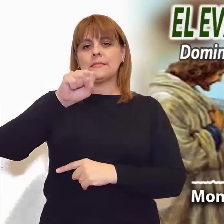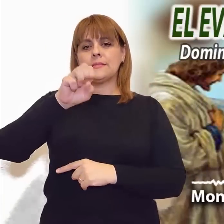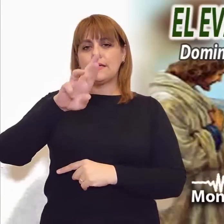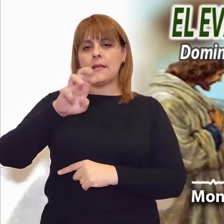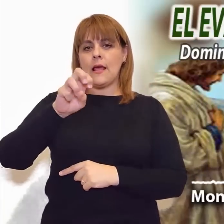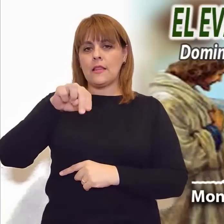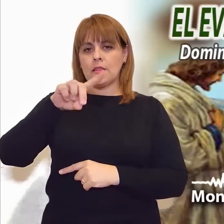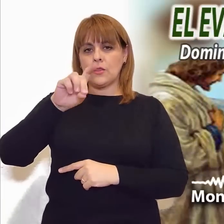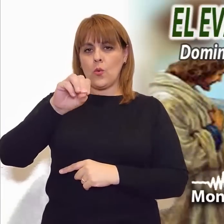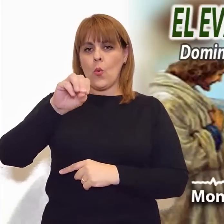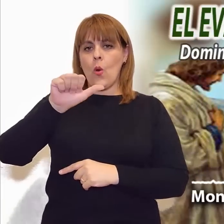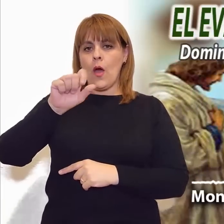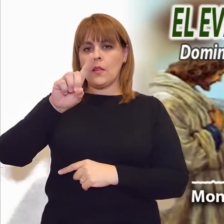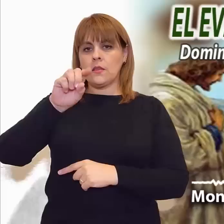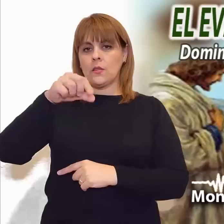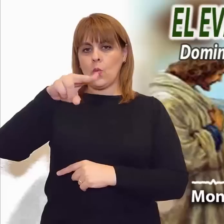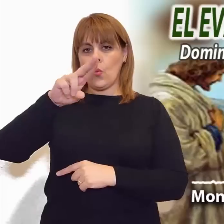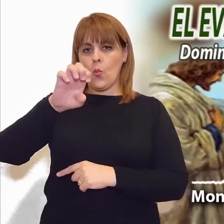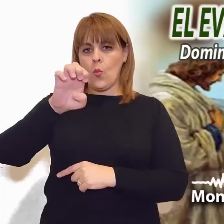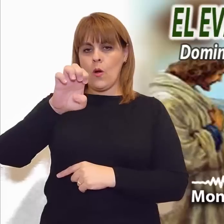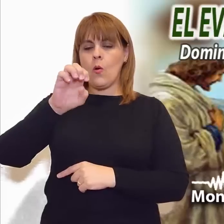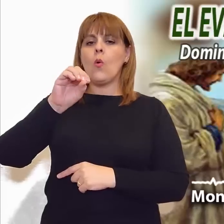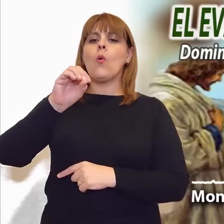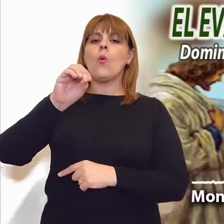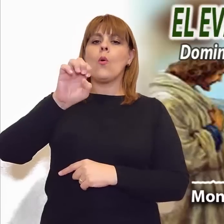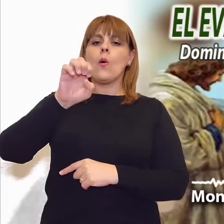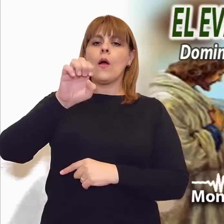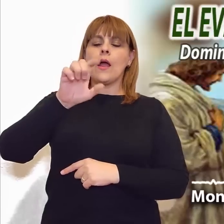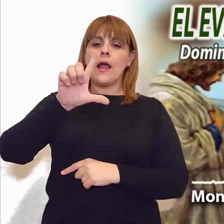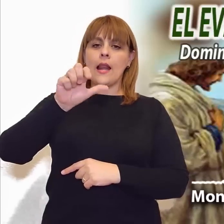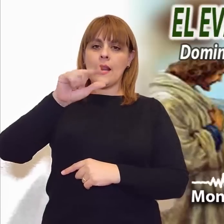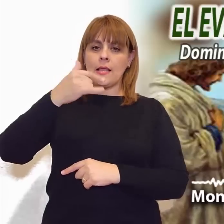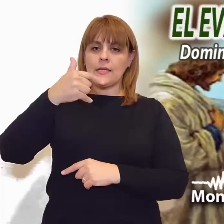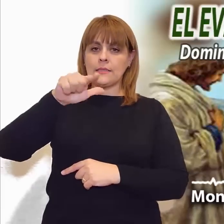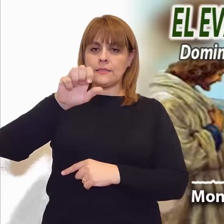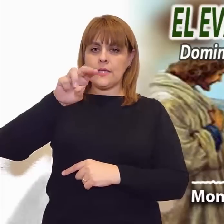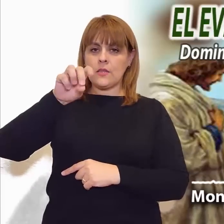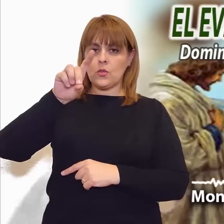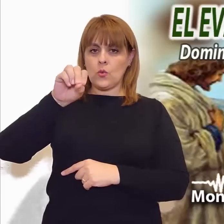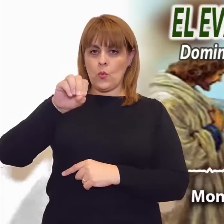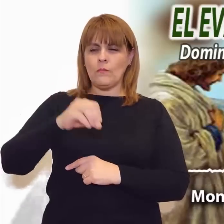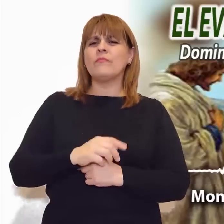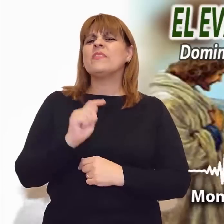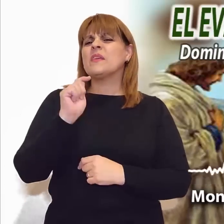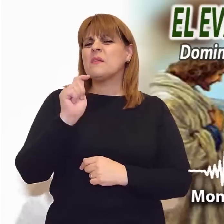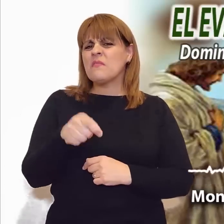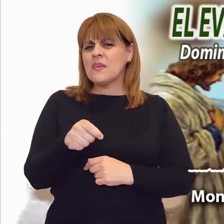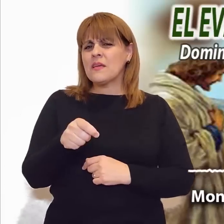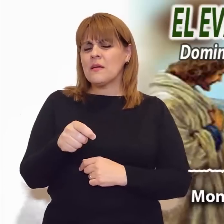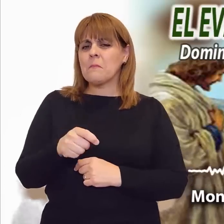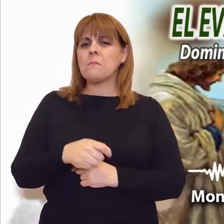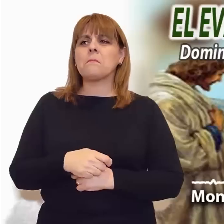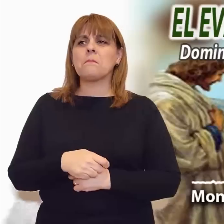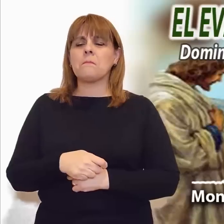pecado. Y así nos invita también el Papa a vivir esta experiencia de misericordia, de